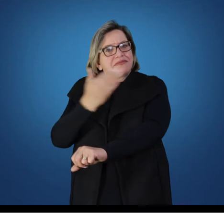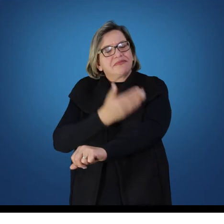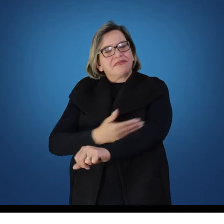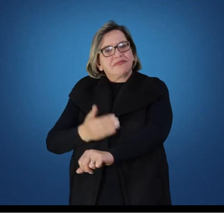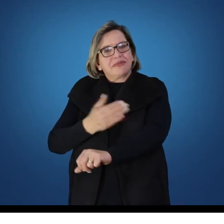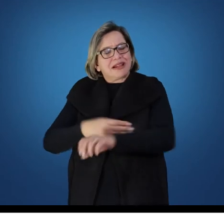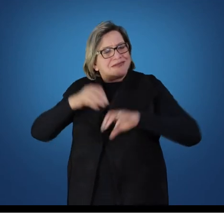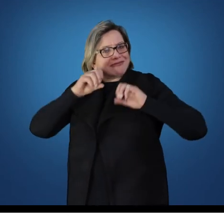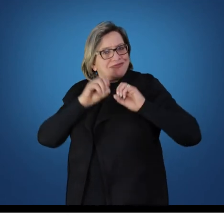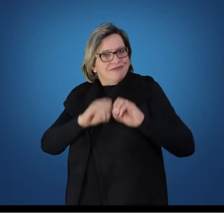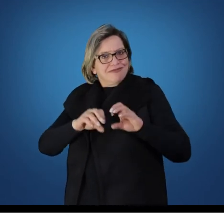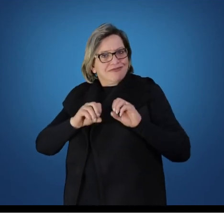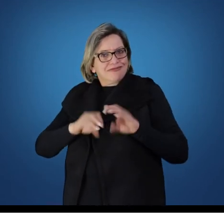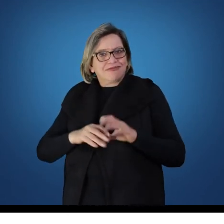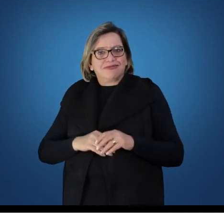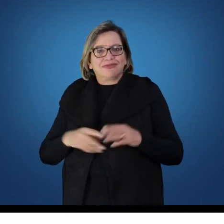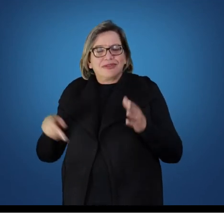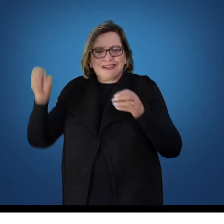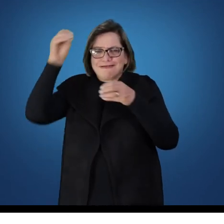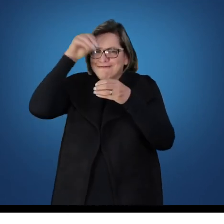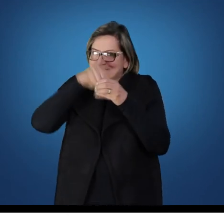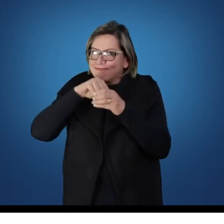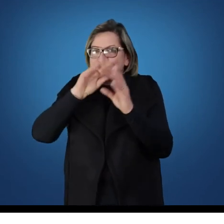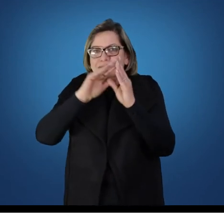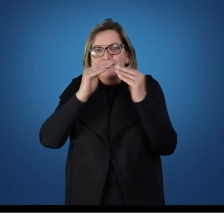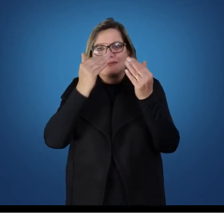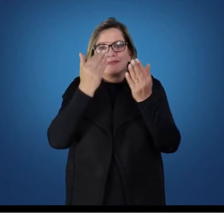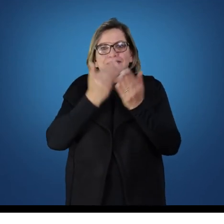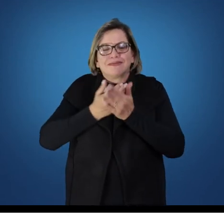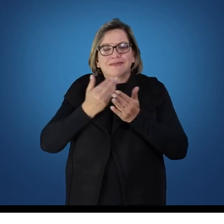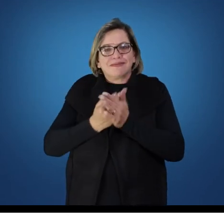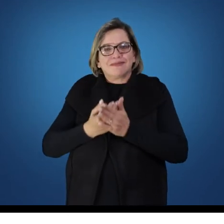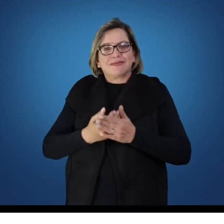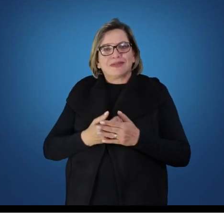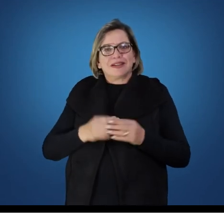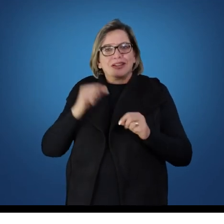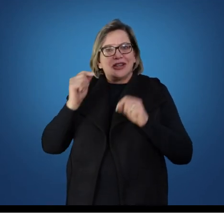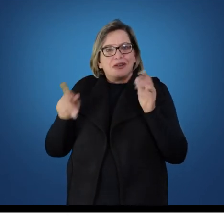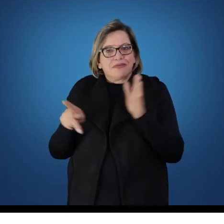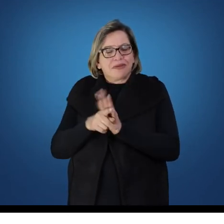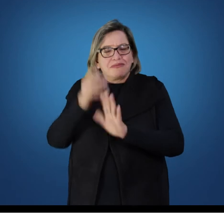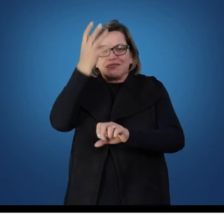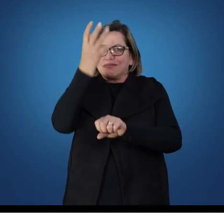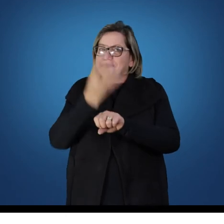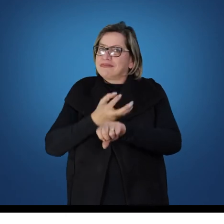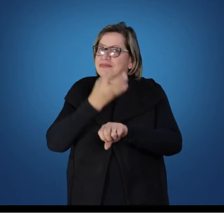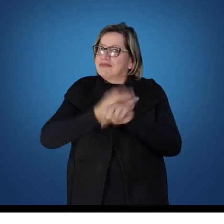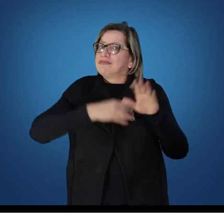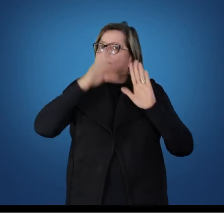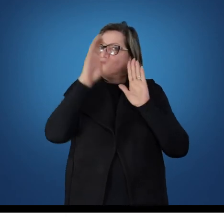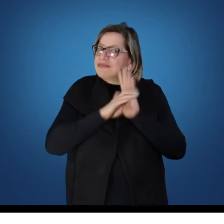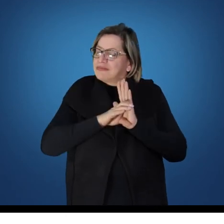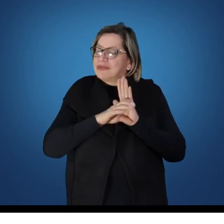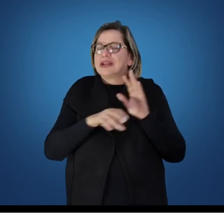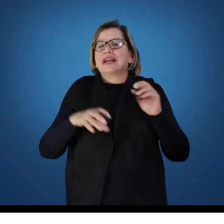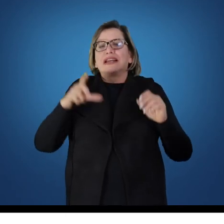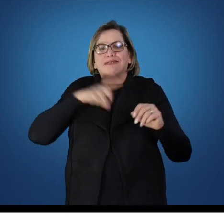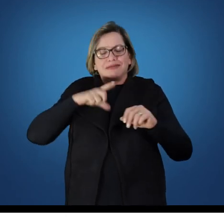educacional lá no contexto da escola sendo um conteúdo curricular assegurado por lei e que todas